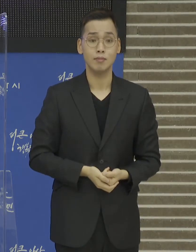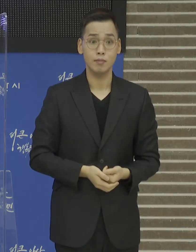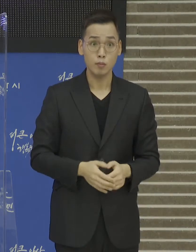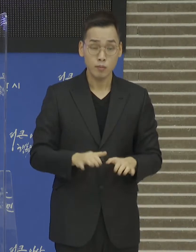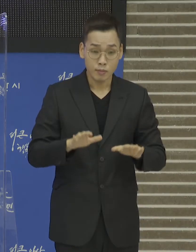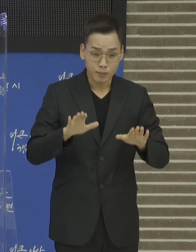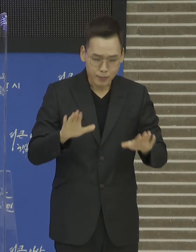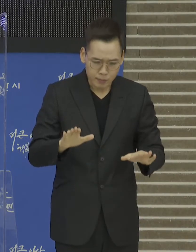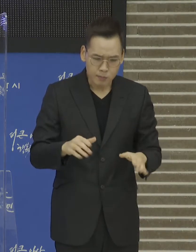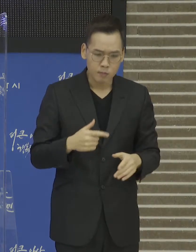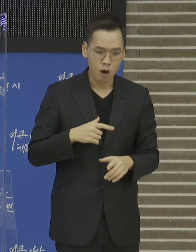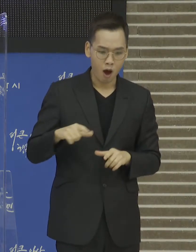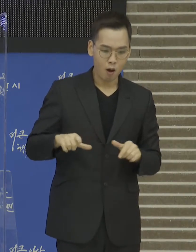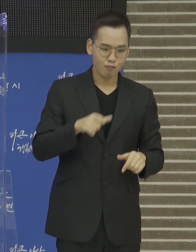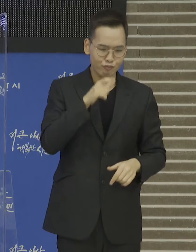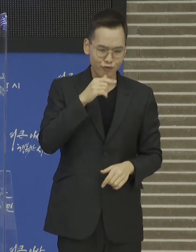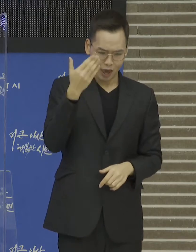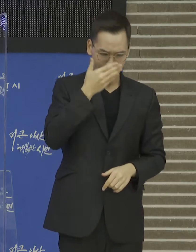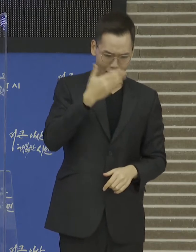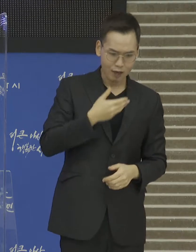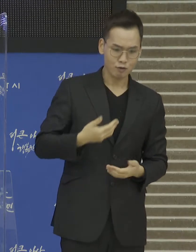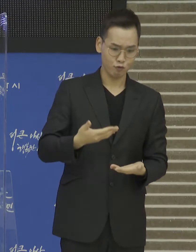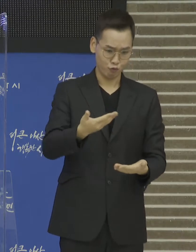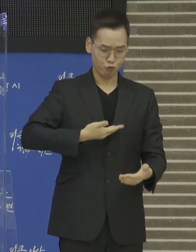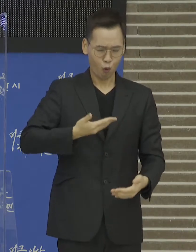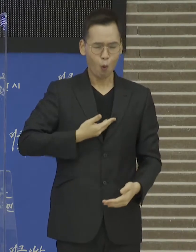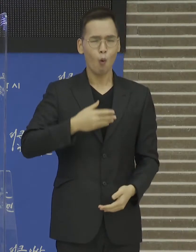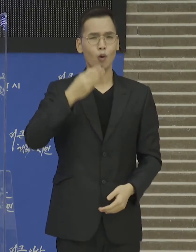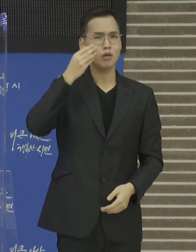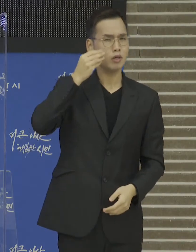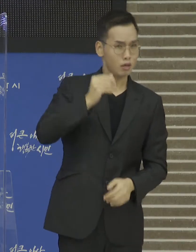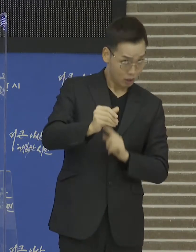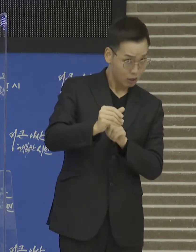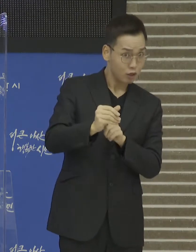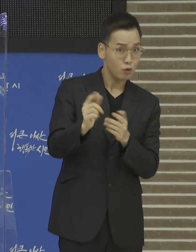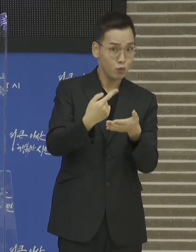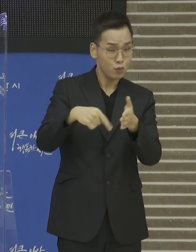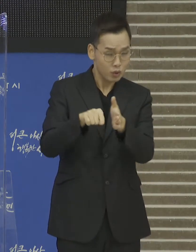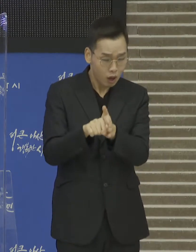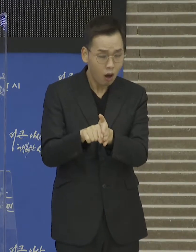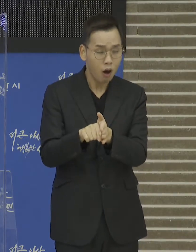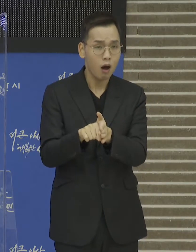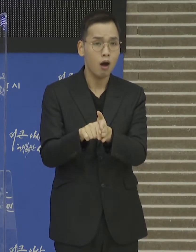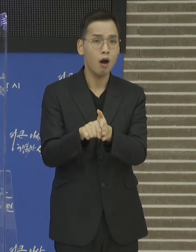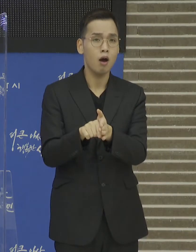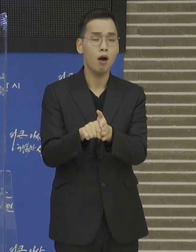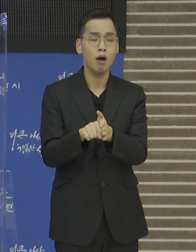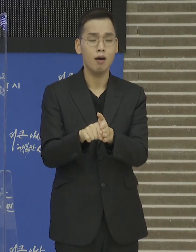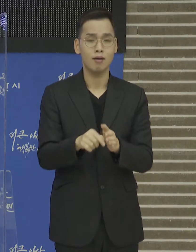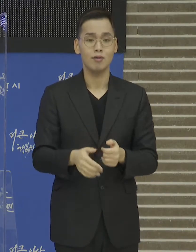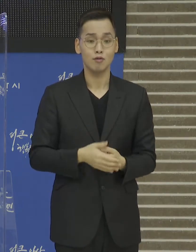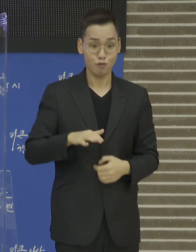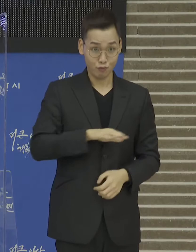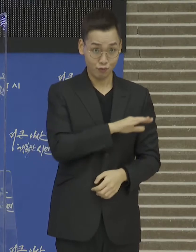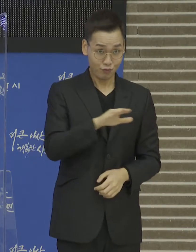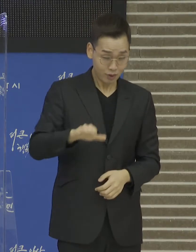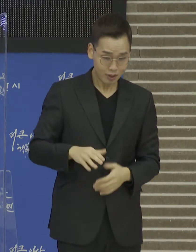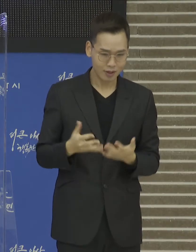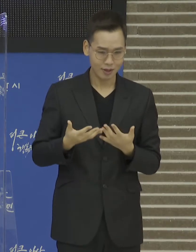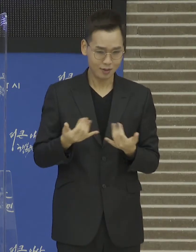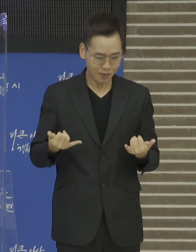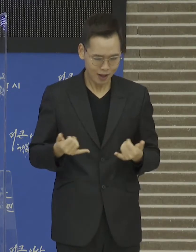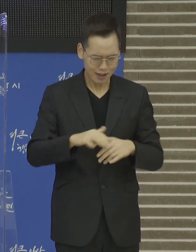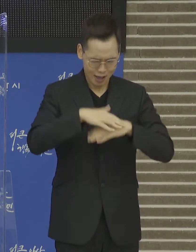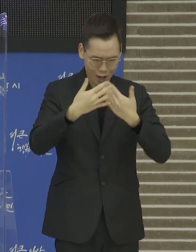삶의 질 향상과 지속가능한 도시개발 및 공공수역의 수실보전에 기여할 수 있도록 수도사업소 전 직원이